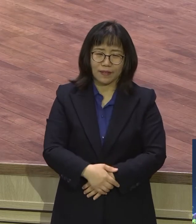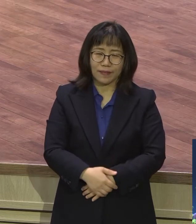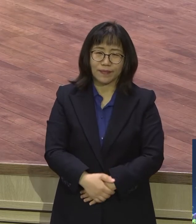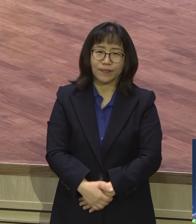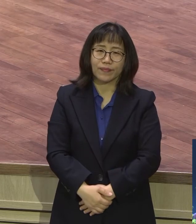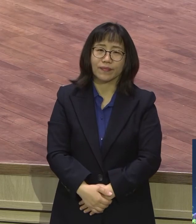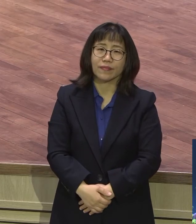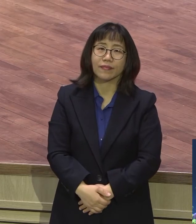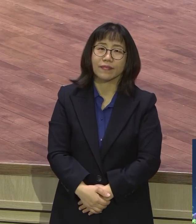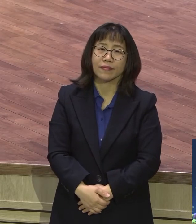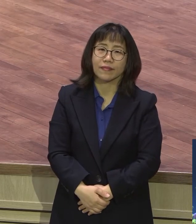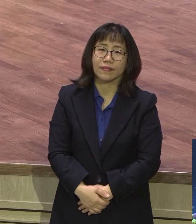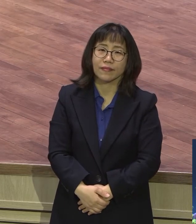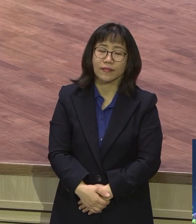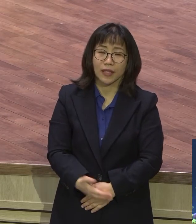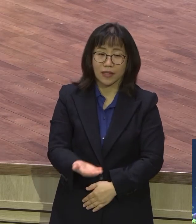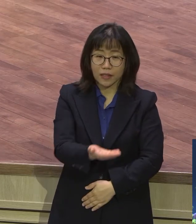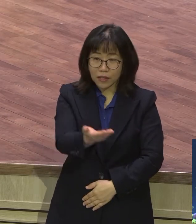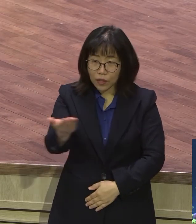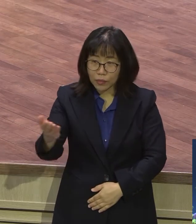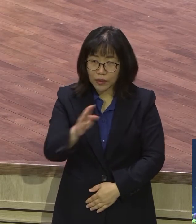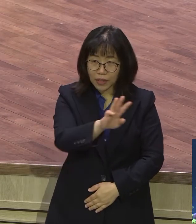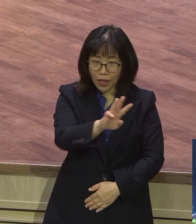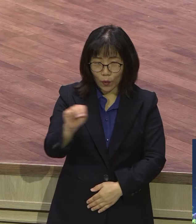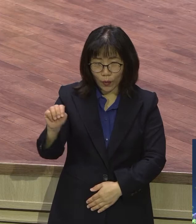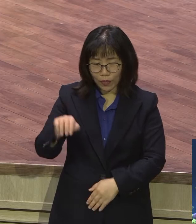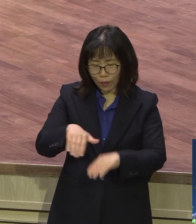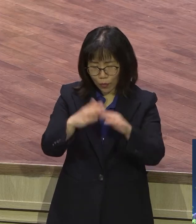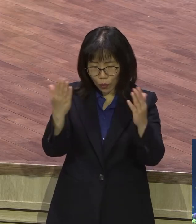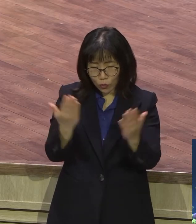우리 영교회는 다 영적인 비밀을 알다 보니까 그런 거 하지 않는데